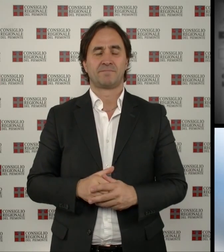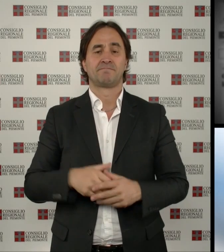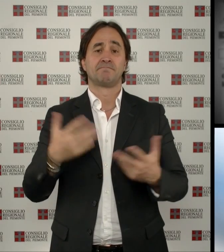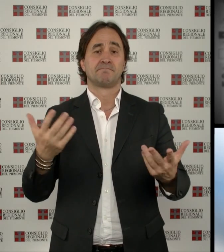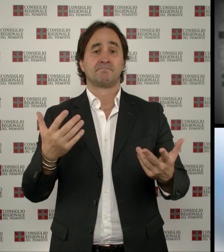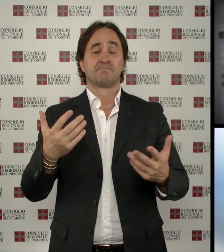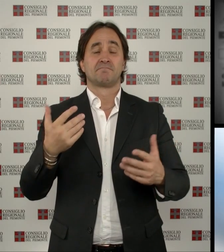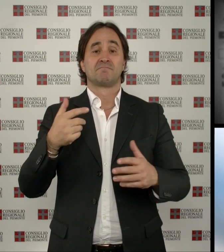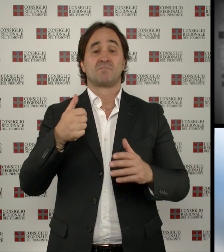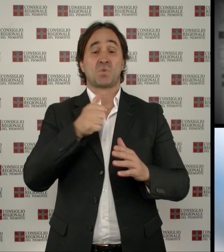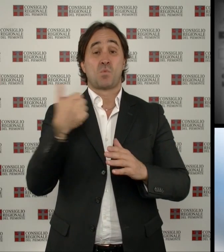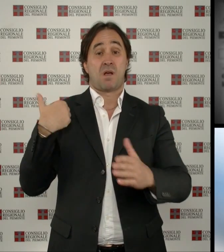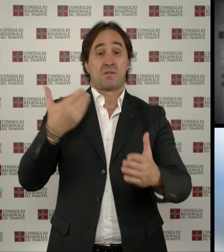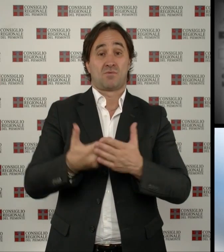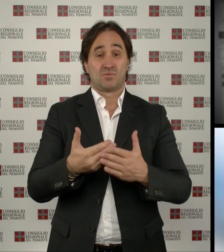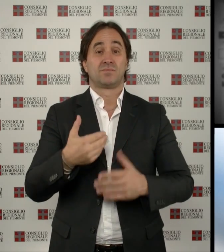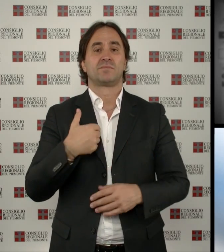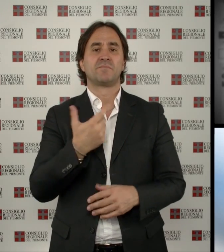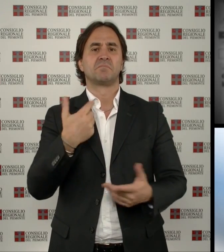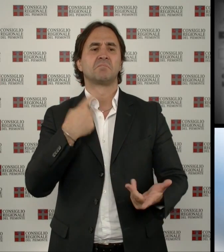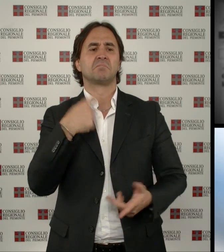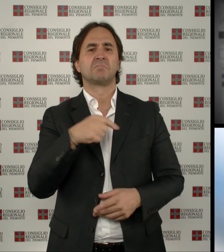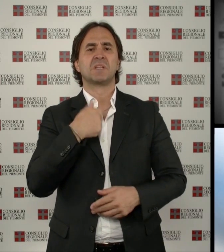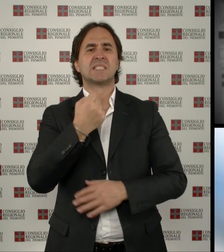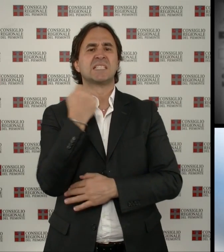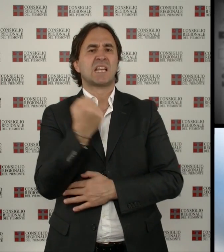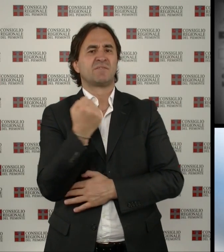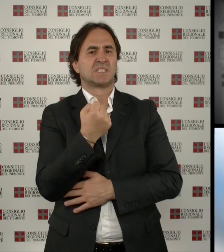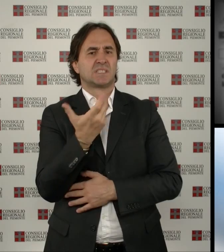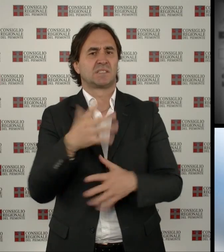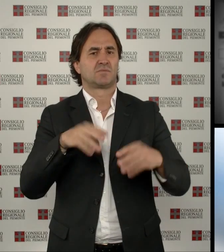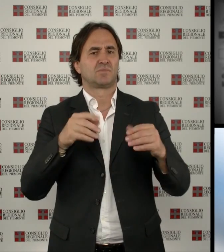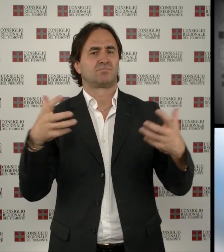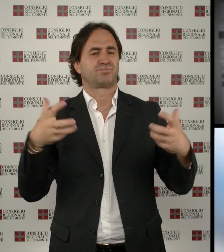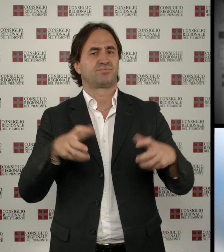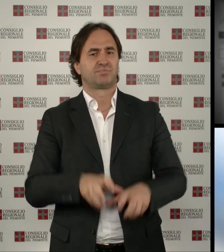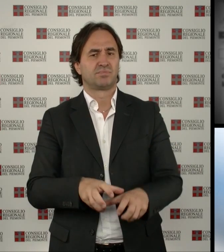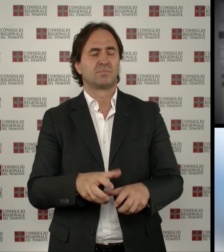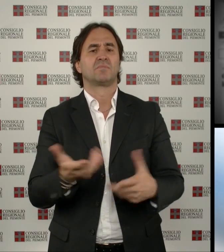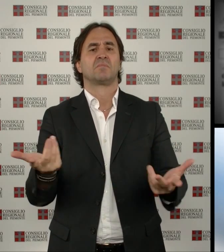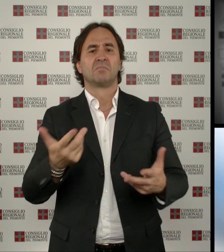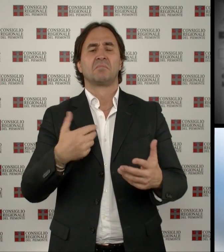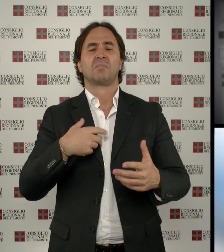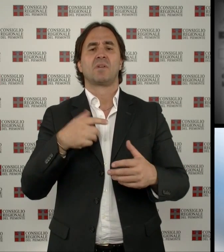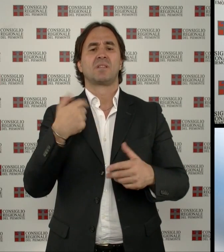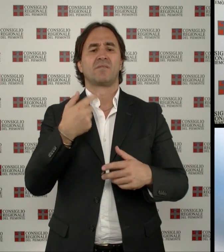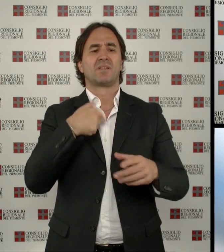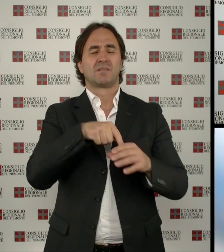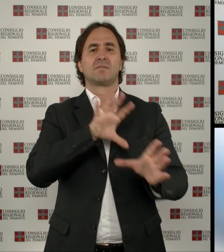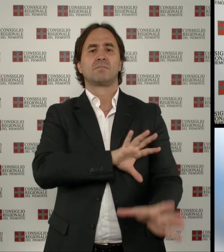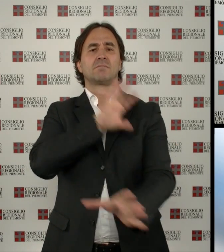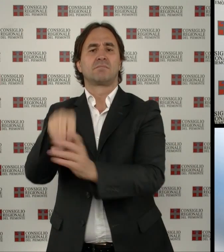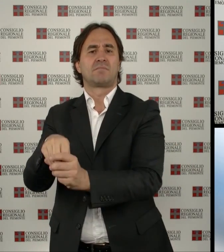praticamente prosciugata di tutti i suoi principali servizi, tutti i suoi principali uffici, in quanto sono stati accorpati molti di questi con